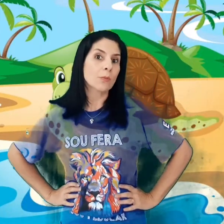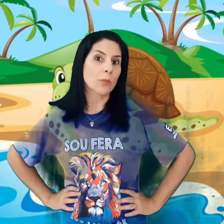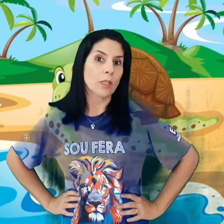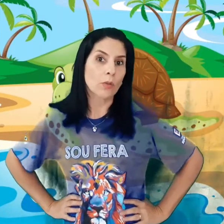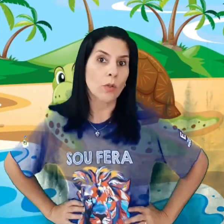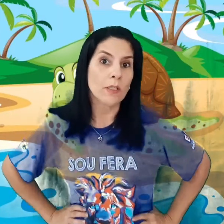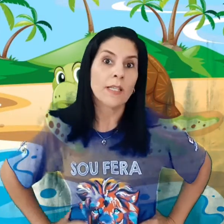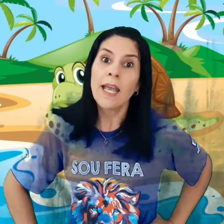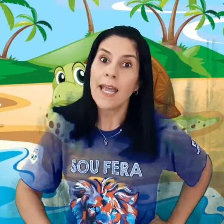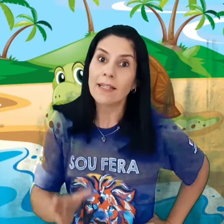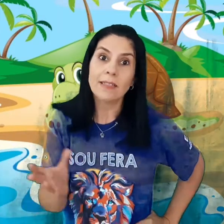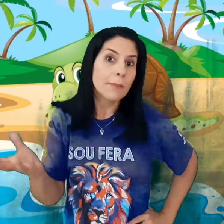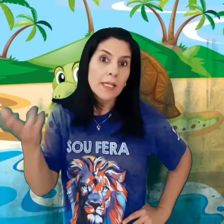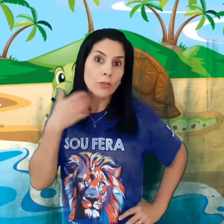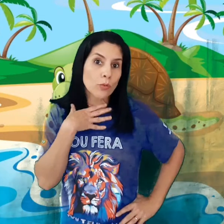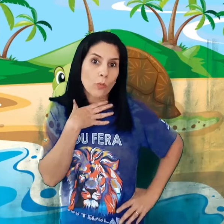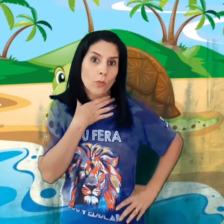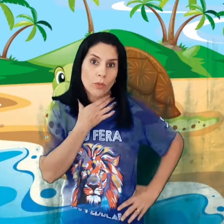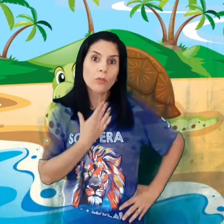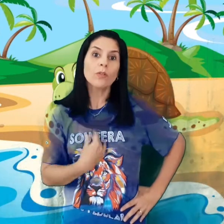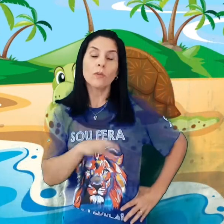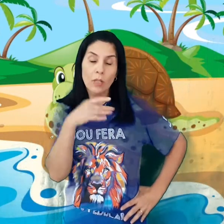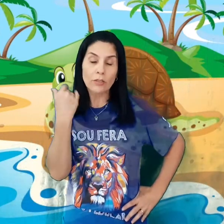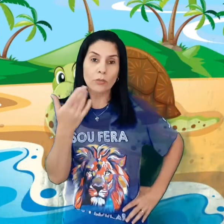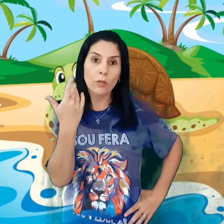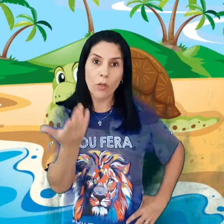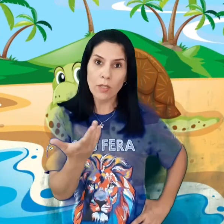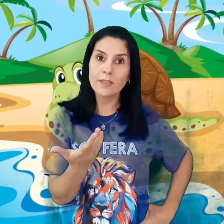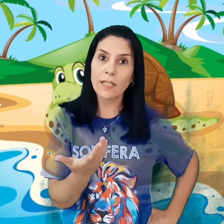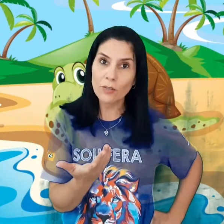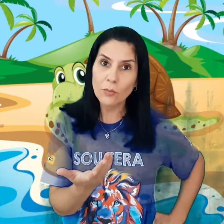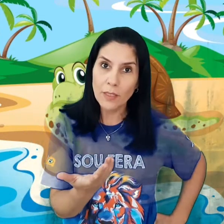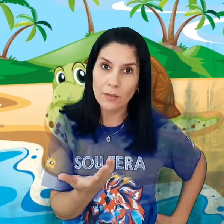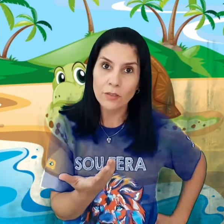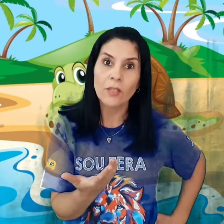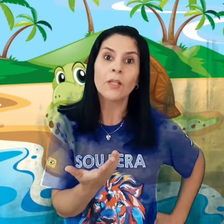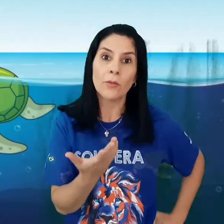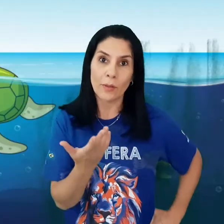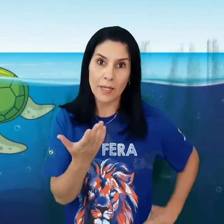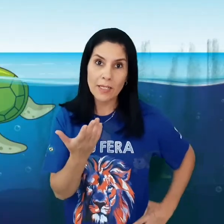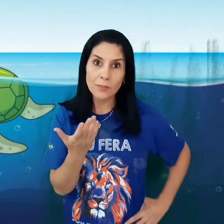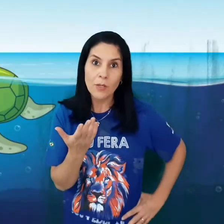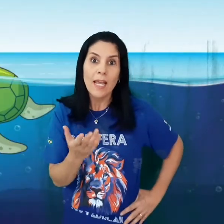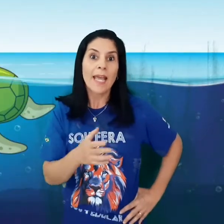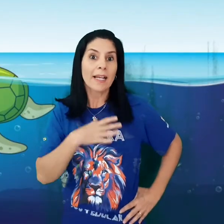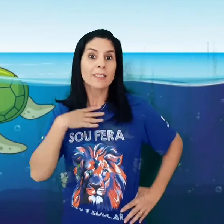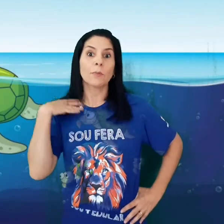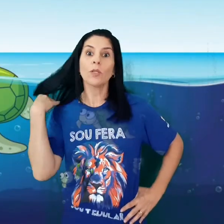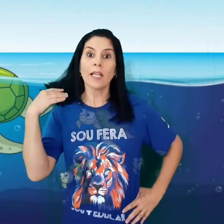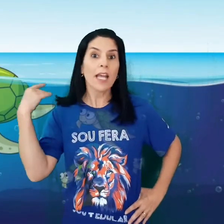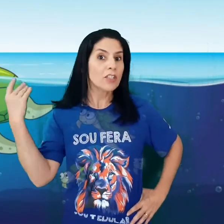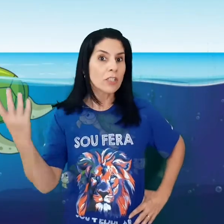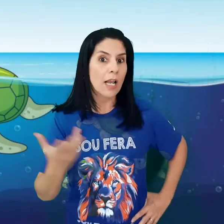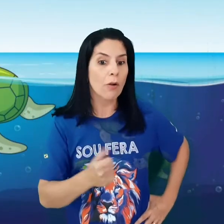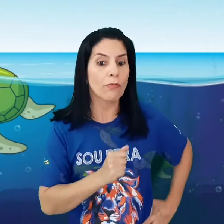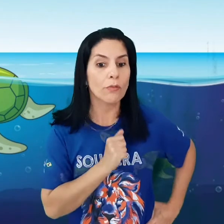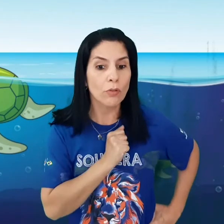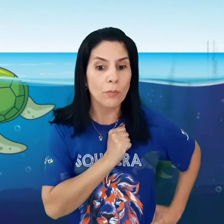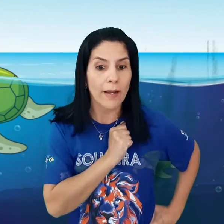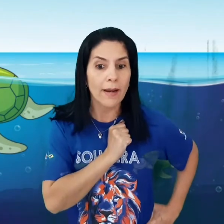protetoras, elas também ajudam muito, ajudam nós seres humanos. Não é mesmo? Elas protegem lá o fundo do mar.